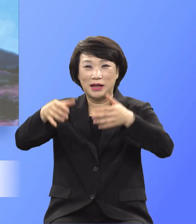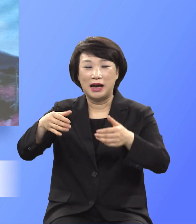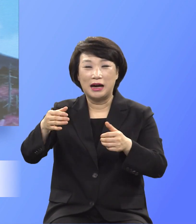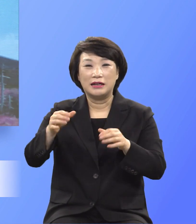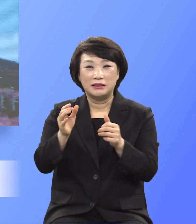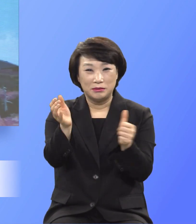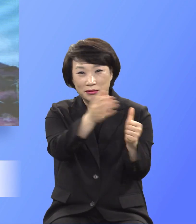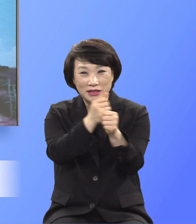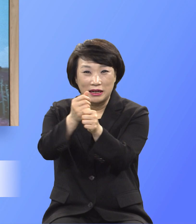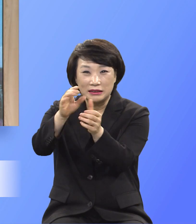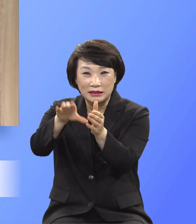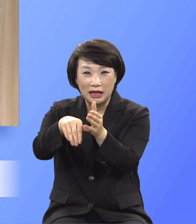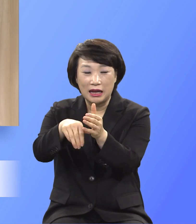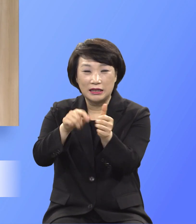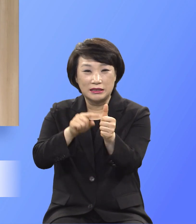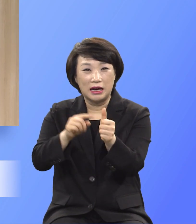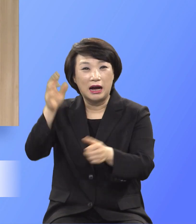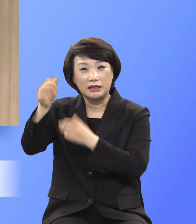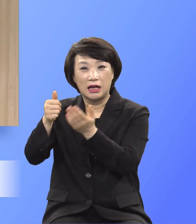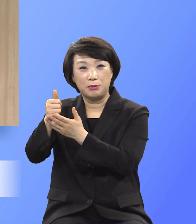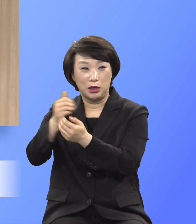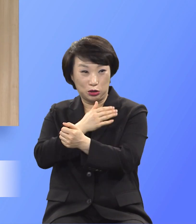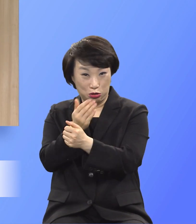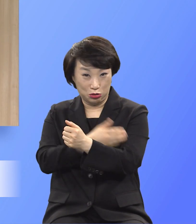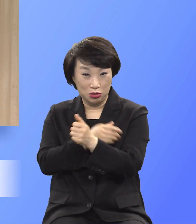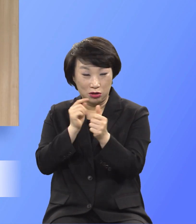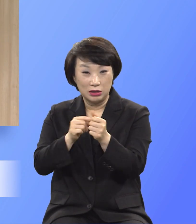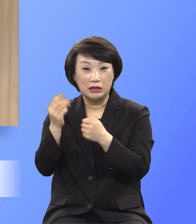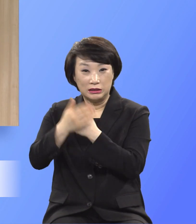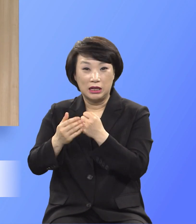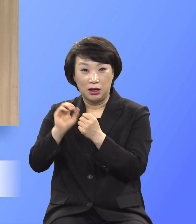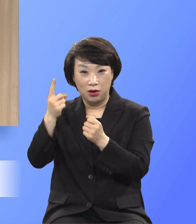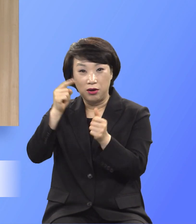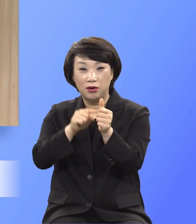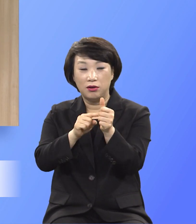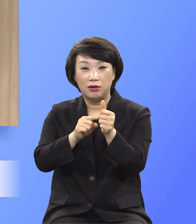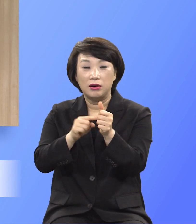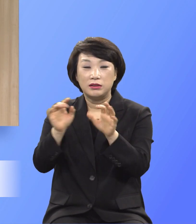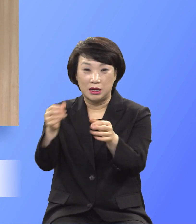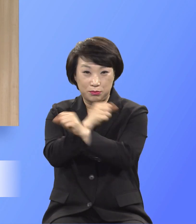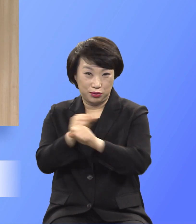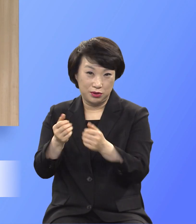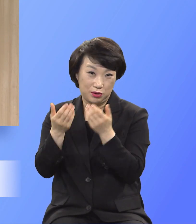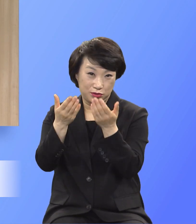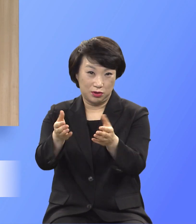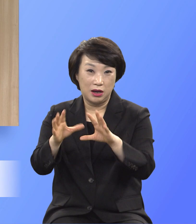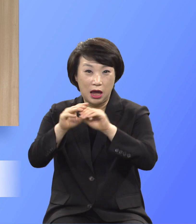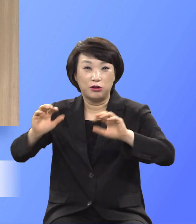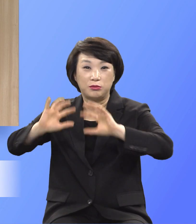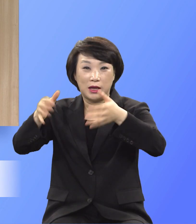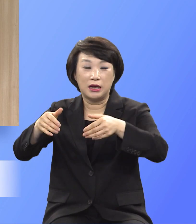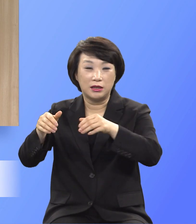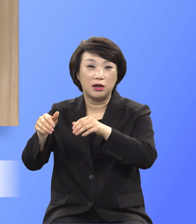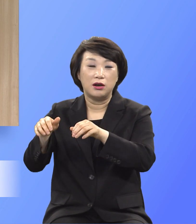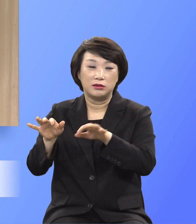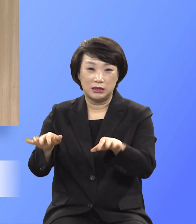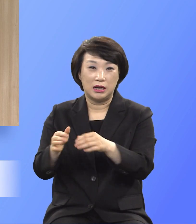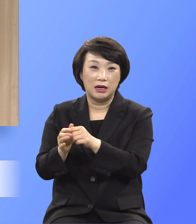때 하나님의 능력과 은혜로 애굽에서 나올 때 몸종을 데리고 나왔는데